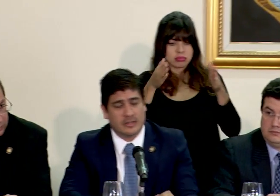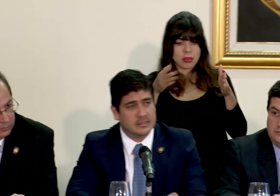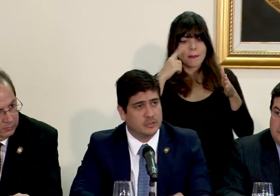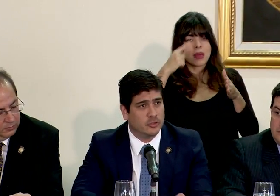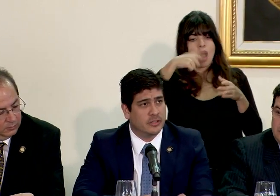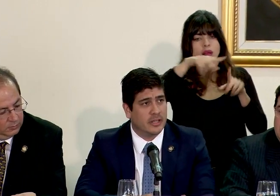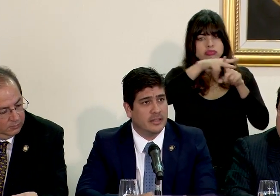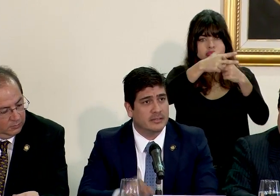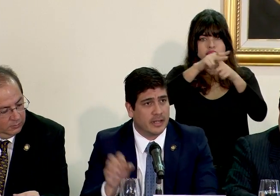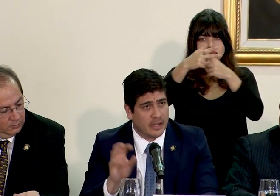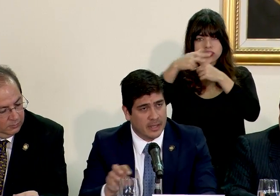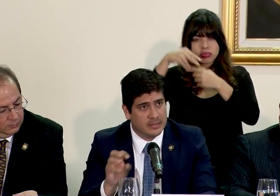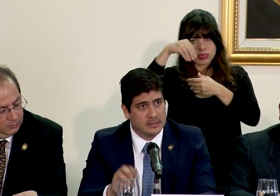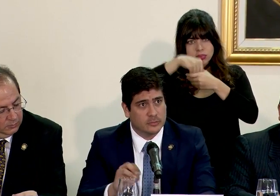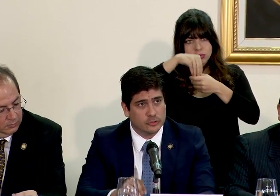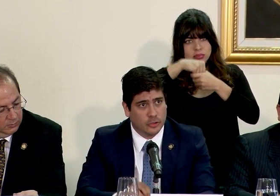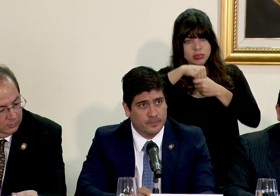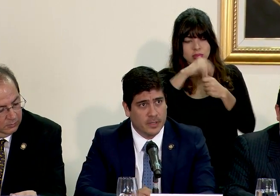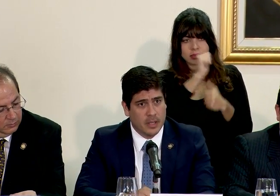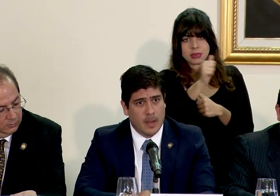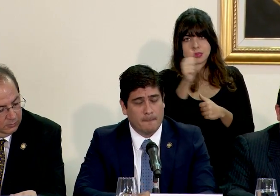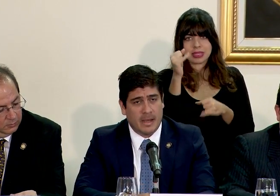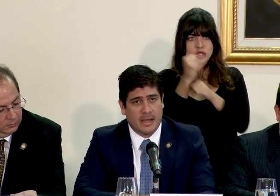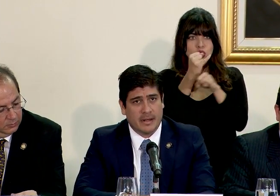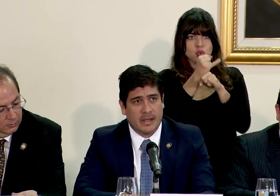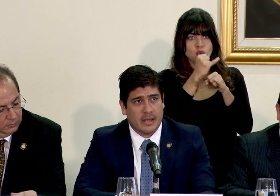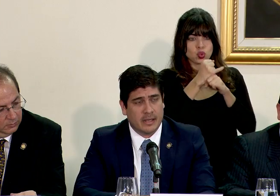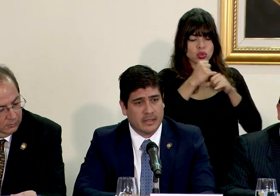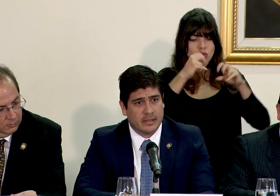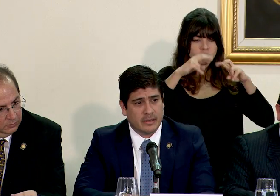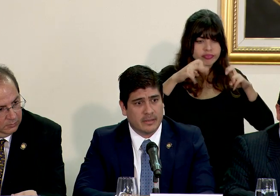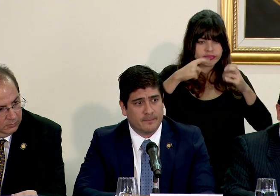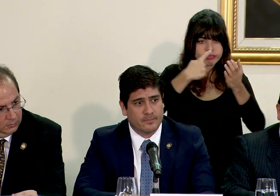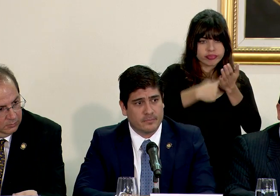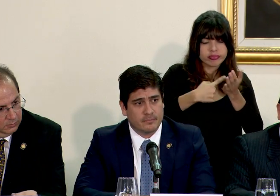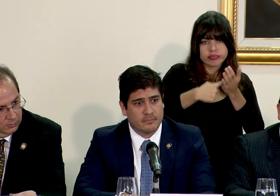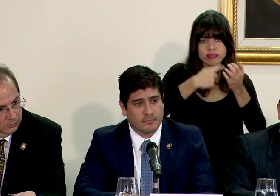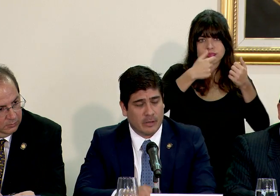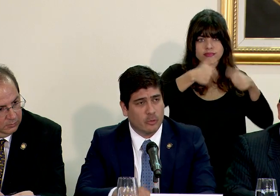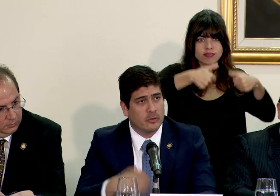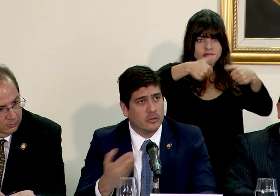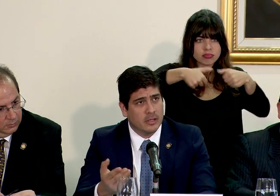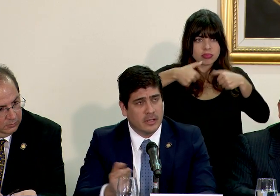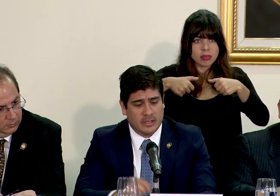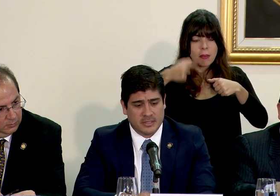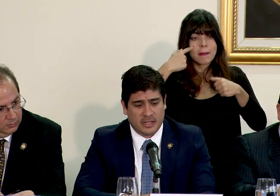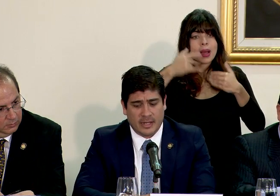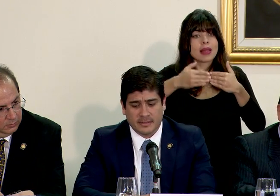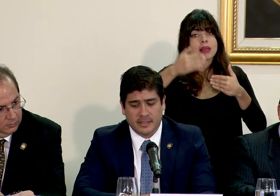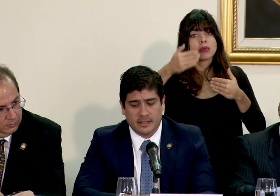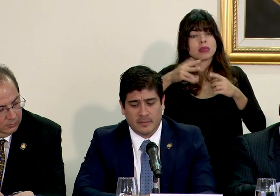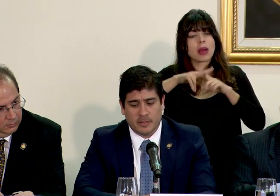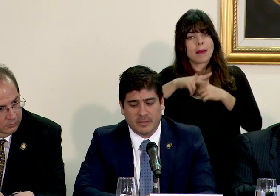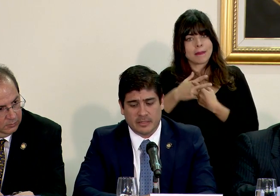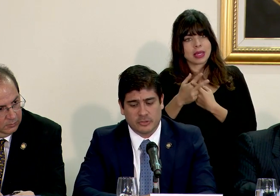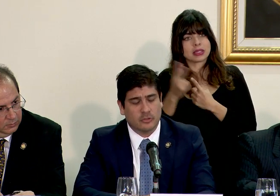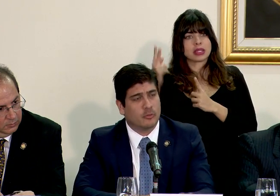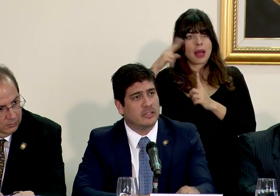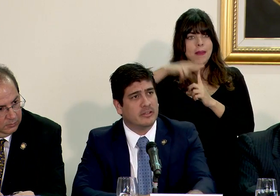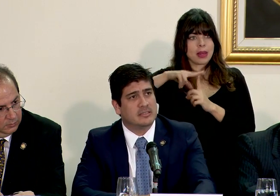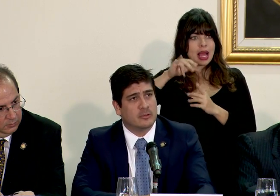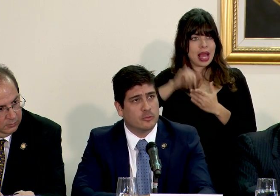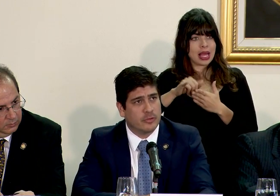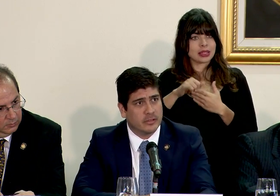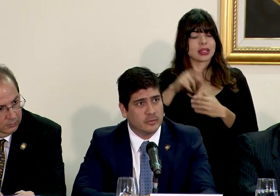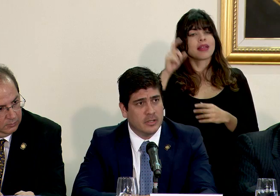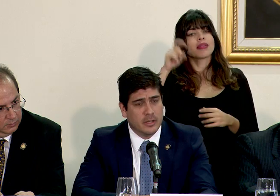o la organización intra cada institución para luego echar adelante la implementación